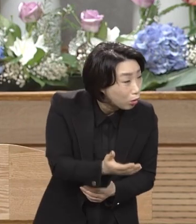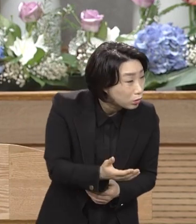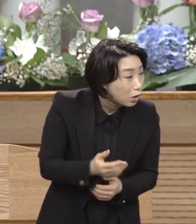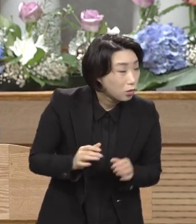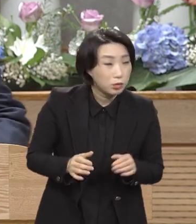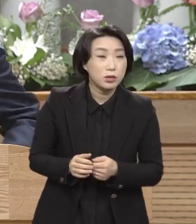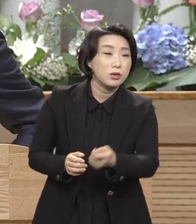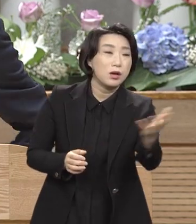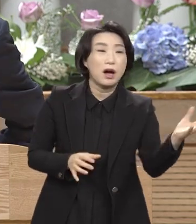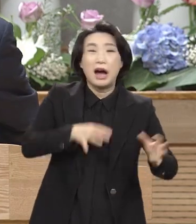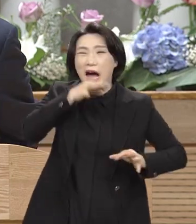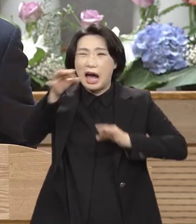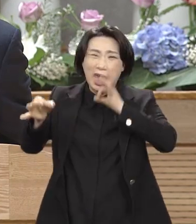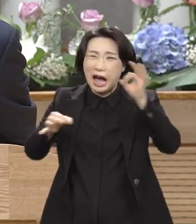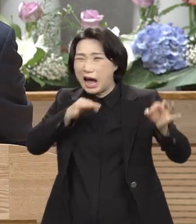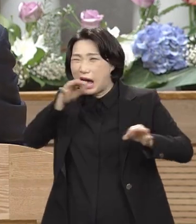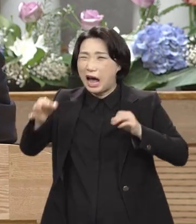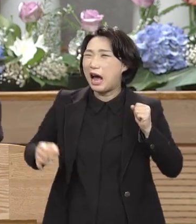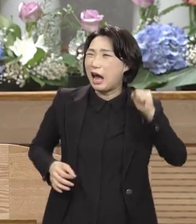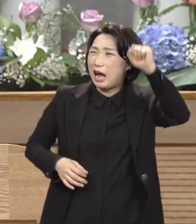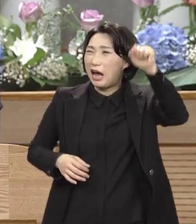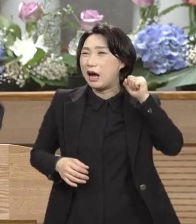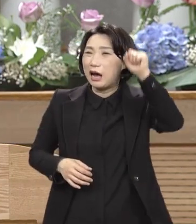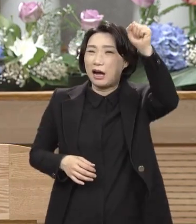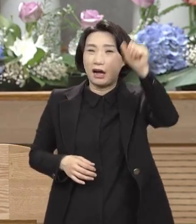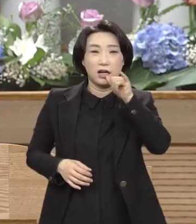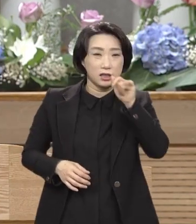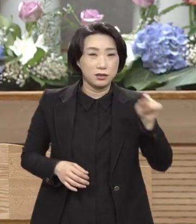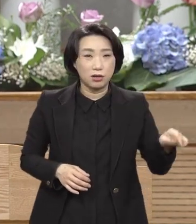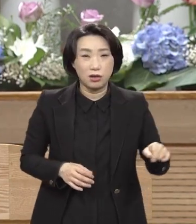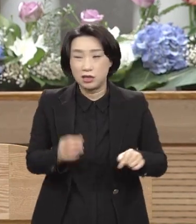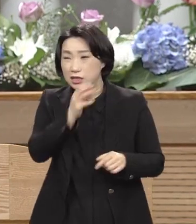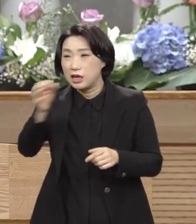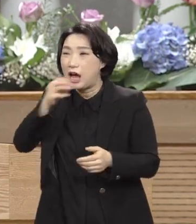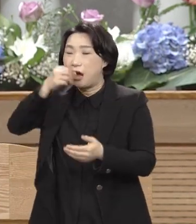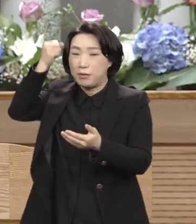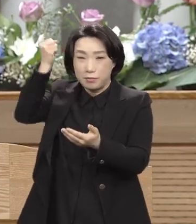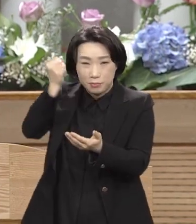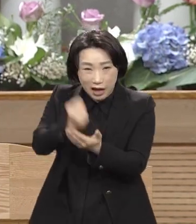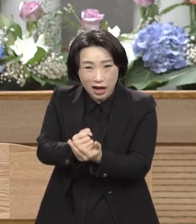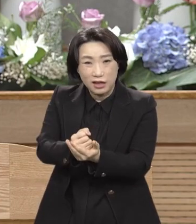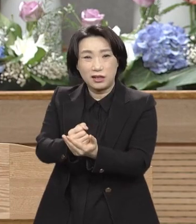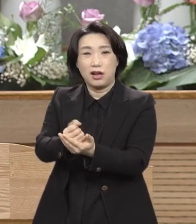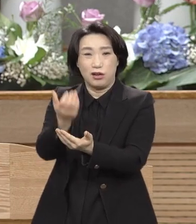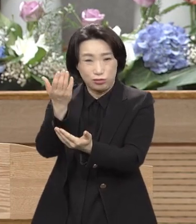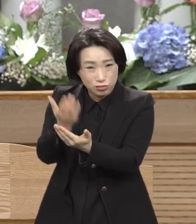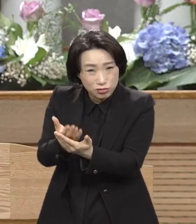더욱 소리질러 가로대. 십자가에 못 박혀야겠나이다.